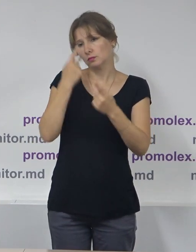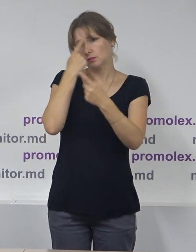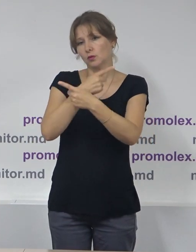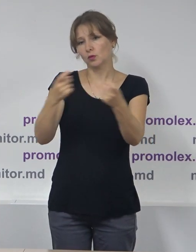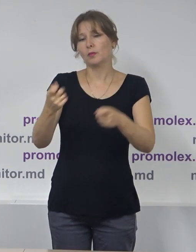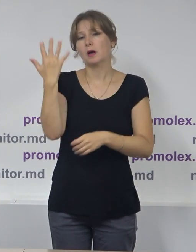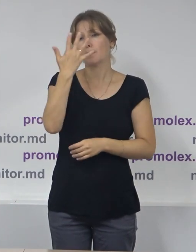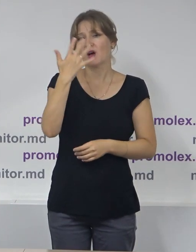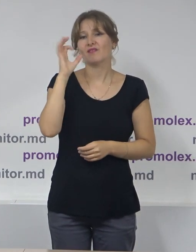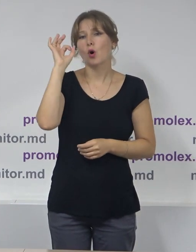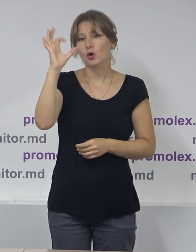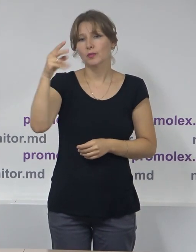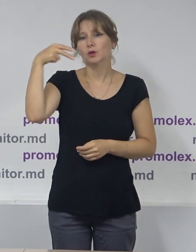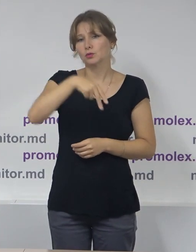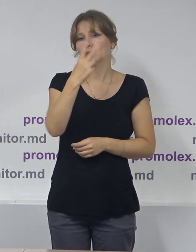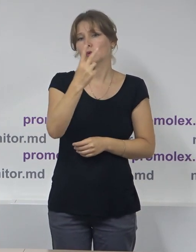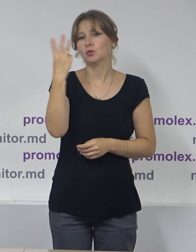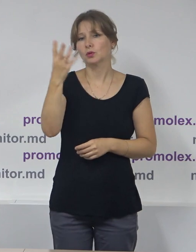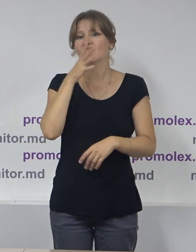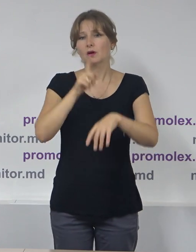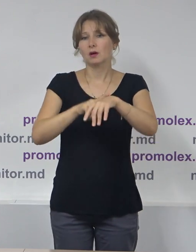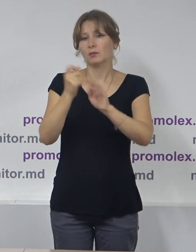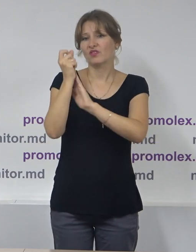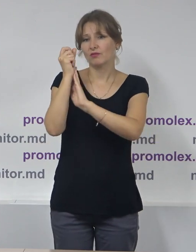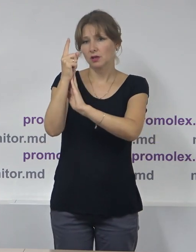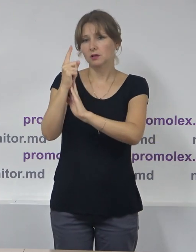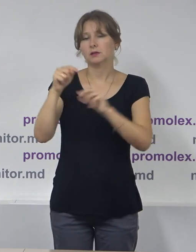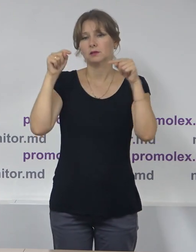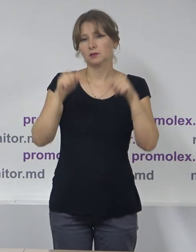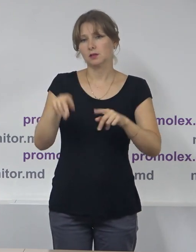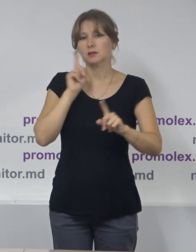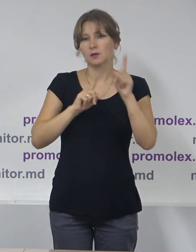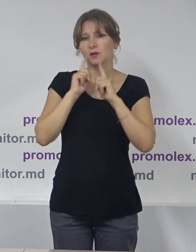octombrie 2023 ora 11 în aceeași sală.